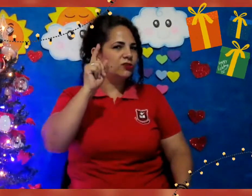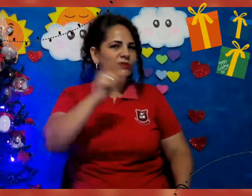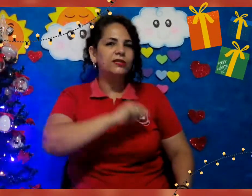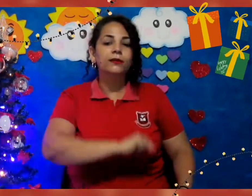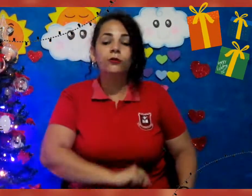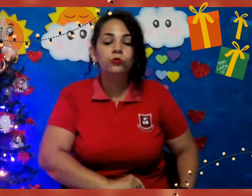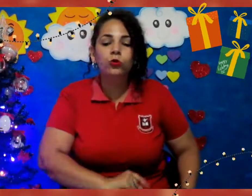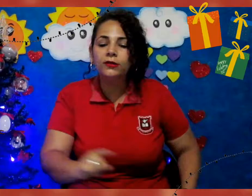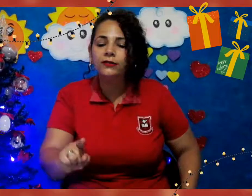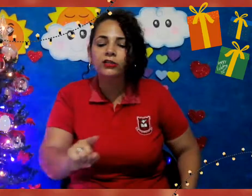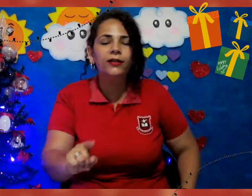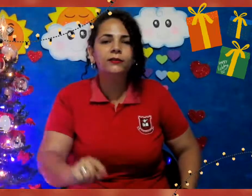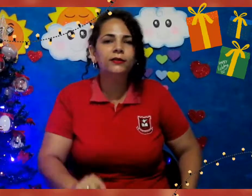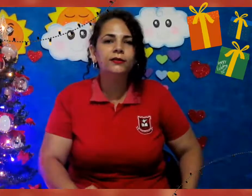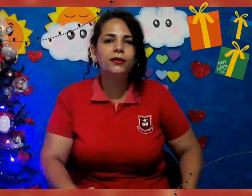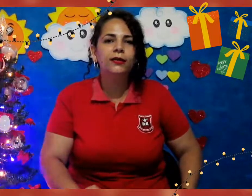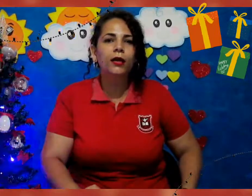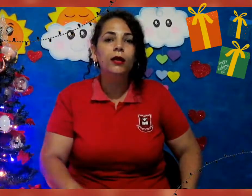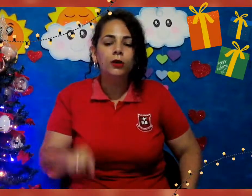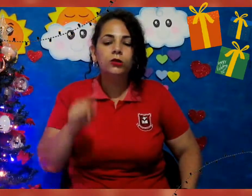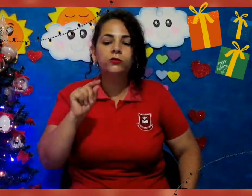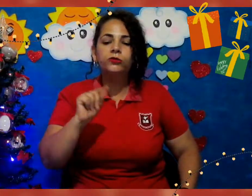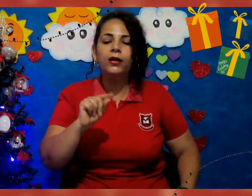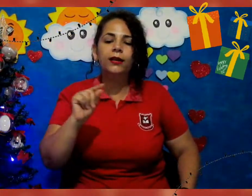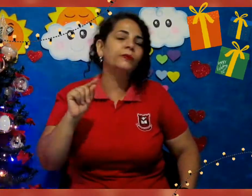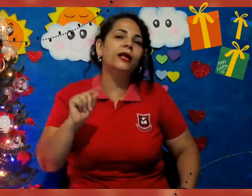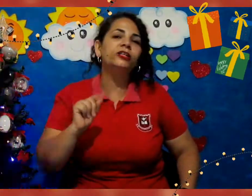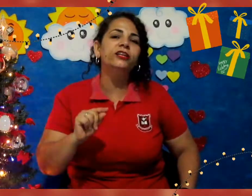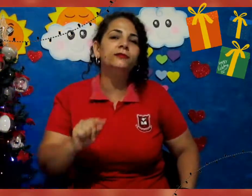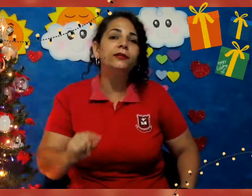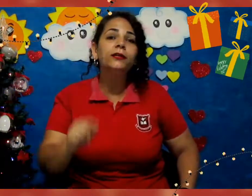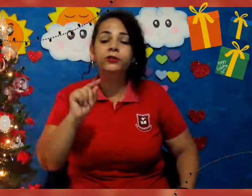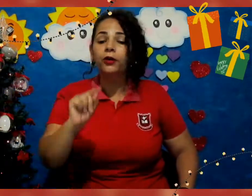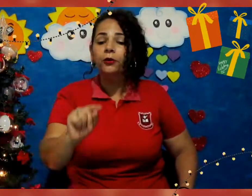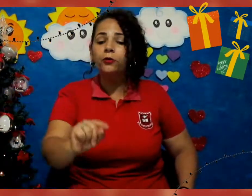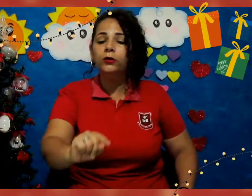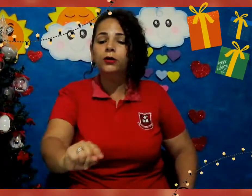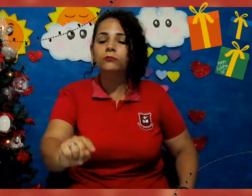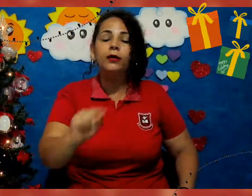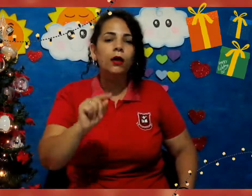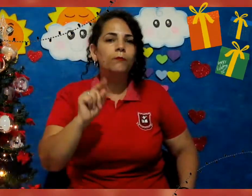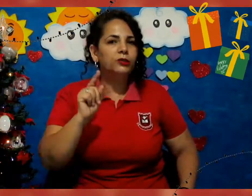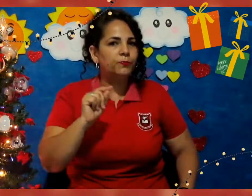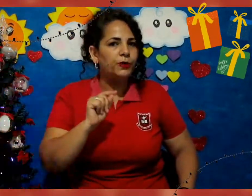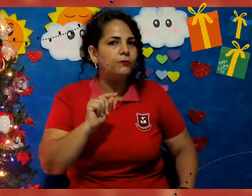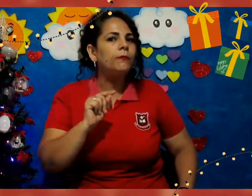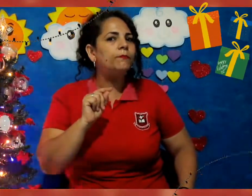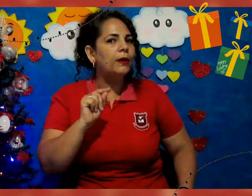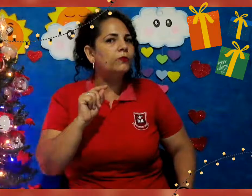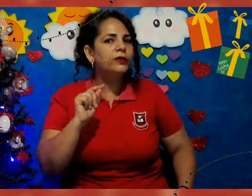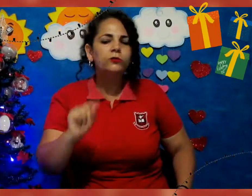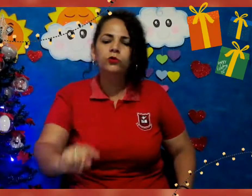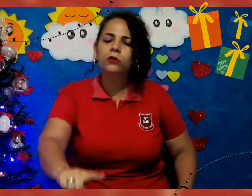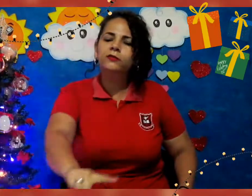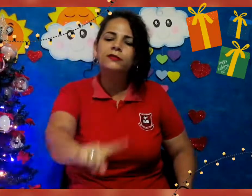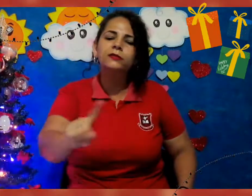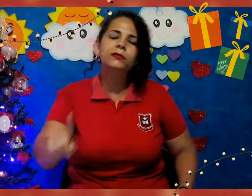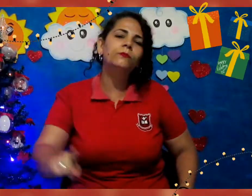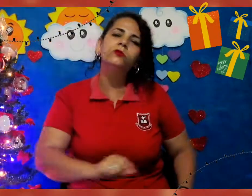vão acertar todas as letrinhas ali, hein? Nós vamos relembrar as letrinhas colocando ali. Mas pintem bem bonito todos esses símbolos